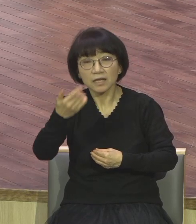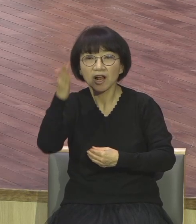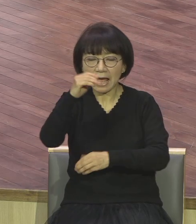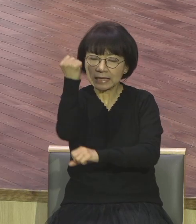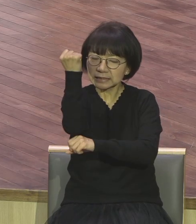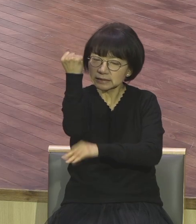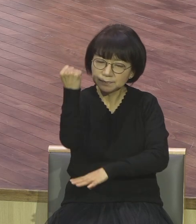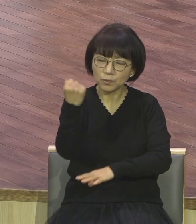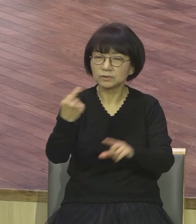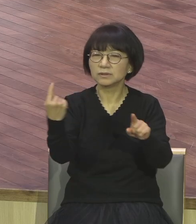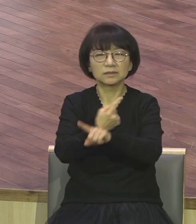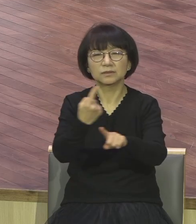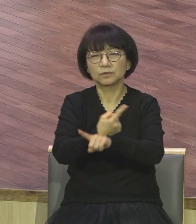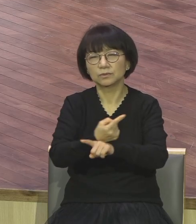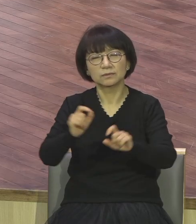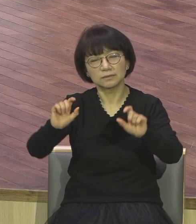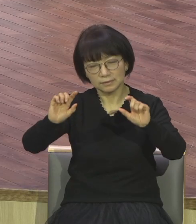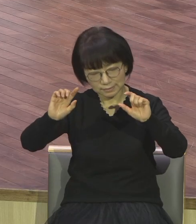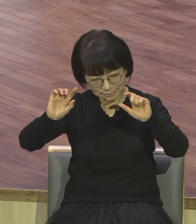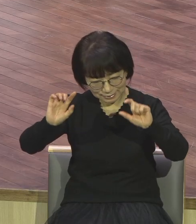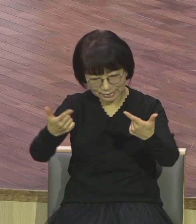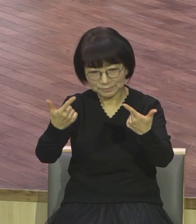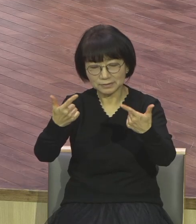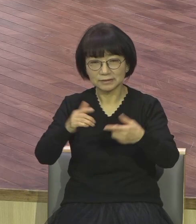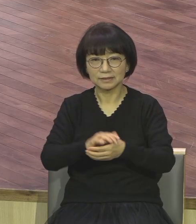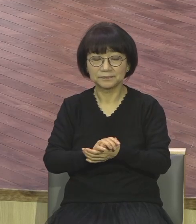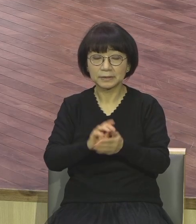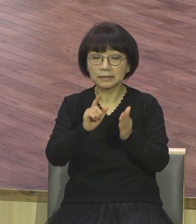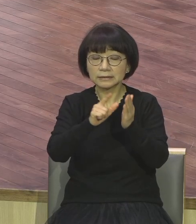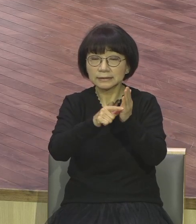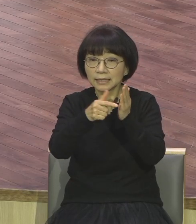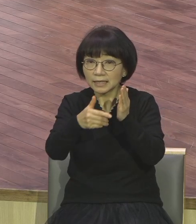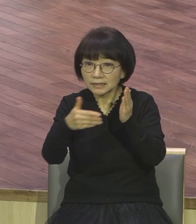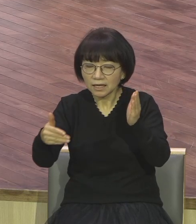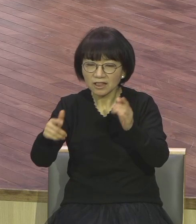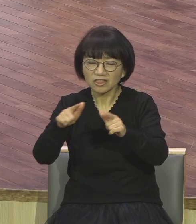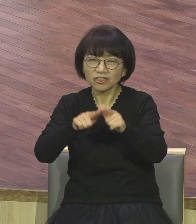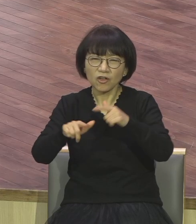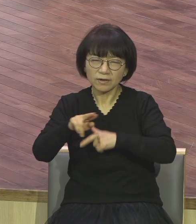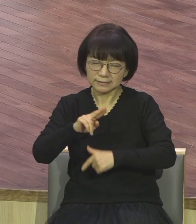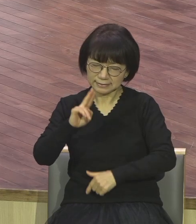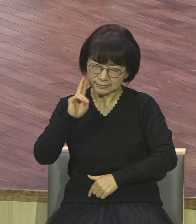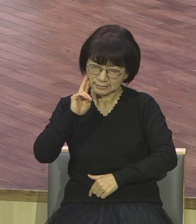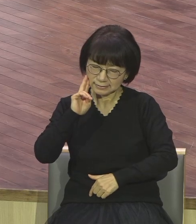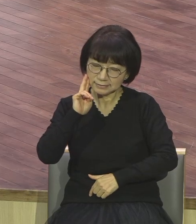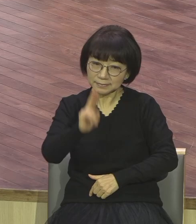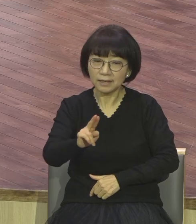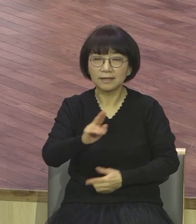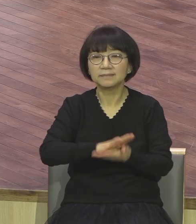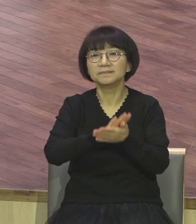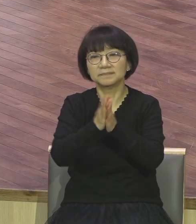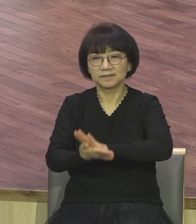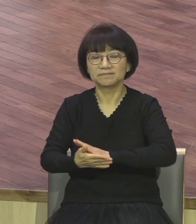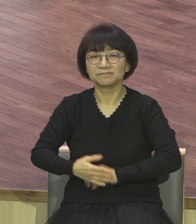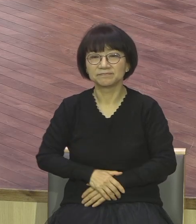오히려 사실은요 상태를 더 악하시게요 그 훈련 받고 나와서 좀 되는 것 같은데 또 안 돼요